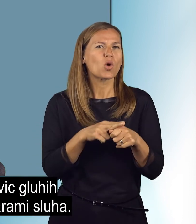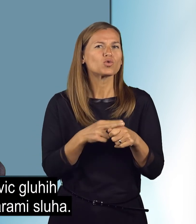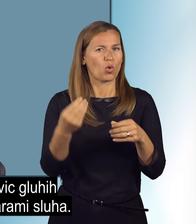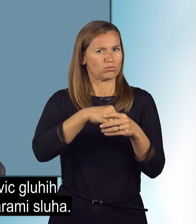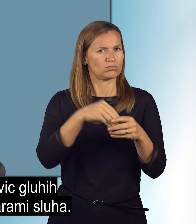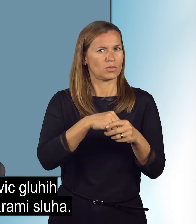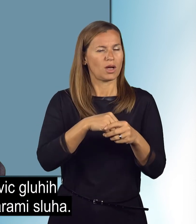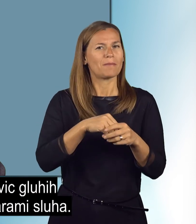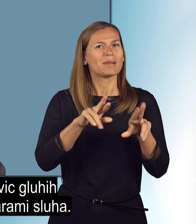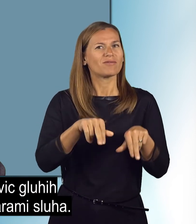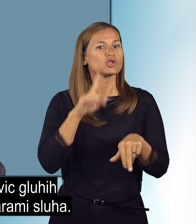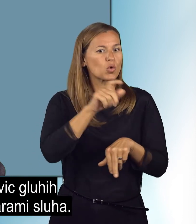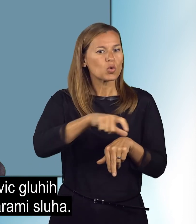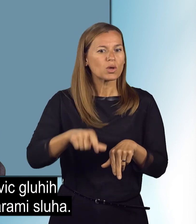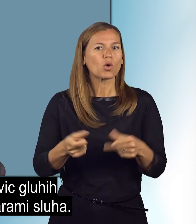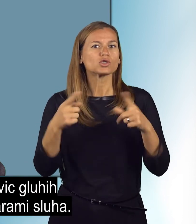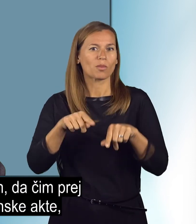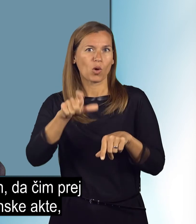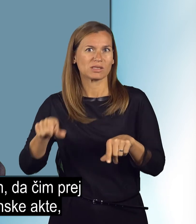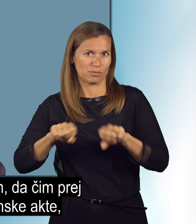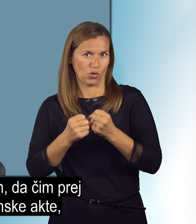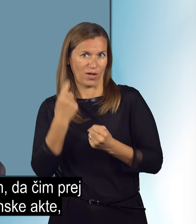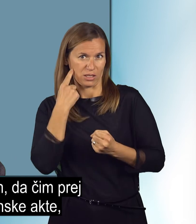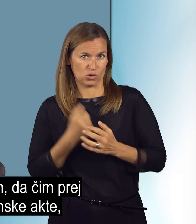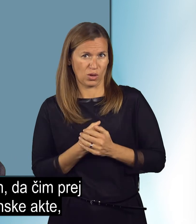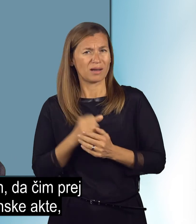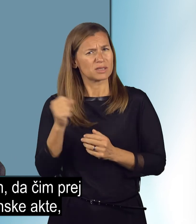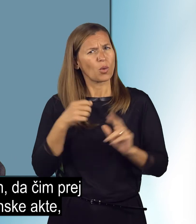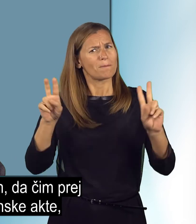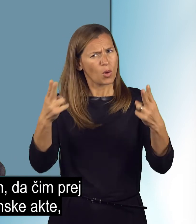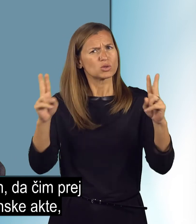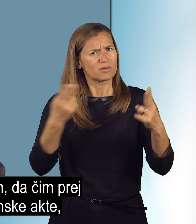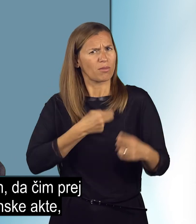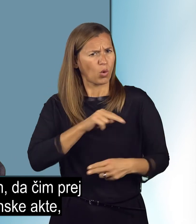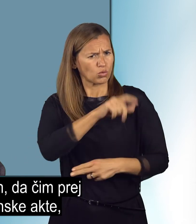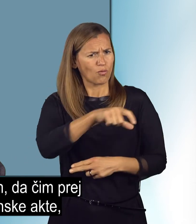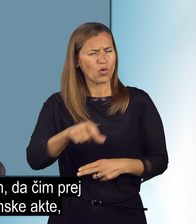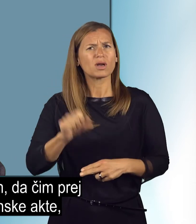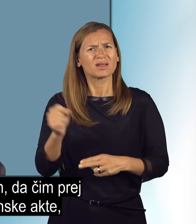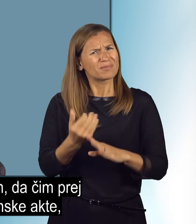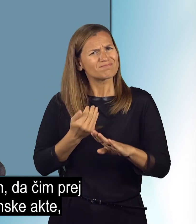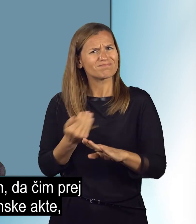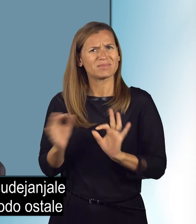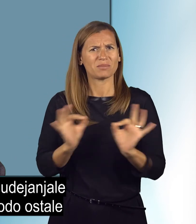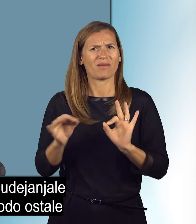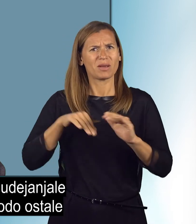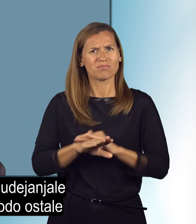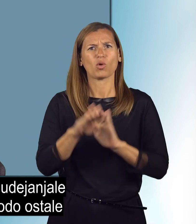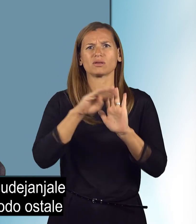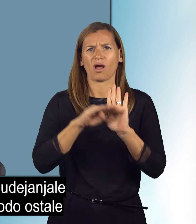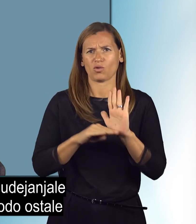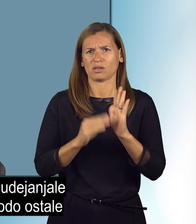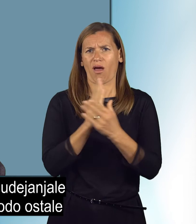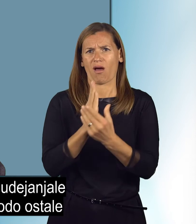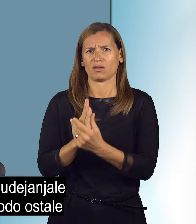oziroma oseb z okvarami sluha. Pristojne zato pozivam, da čimprej pripravijo podzakonske akte, da se bodo